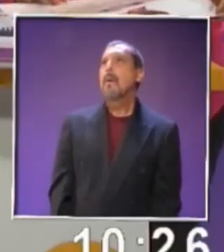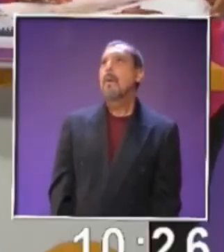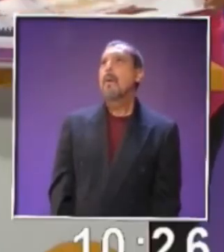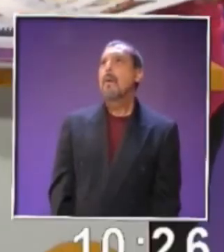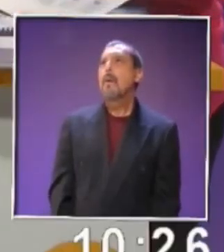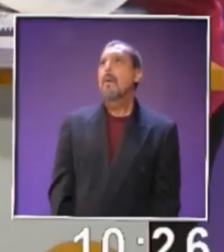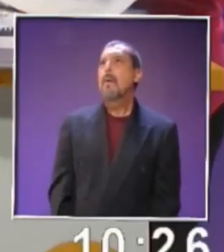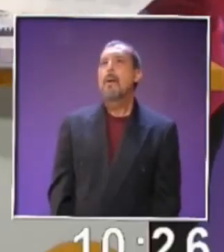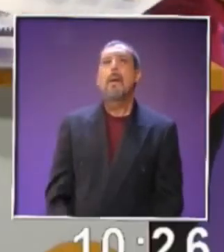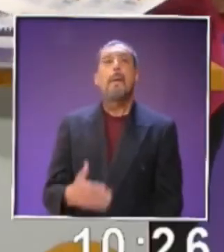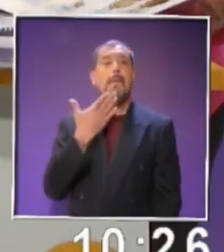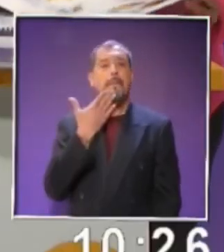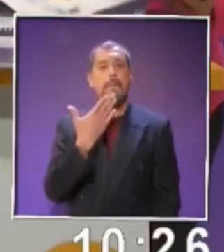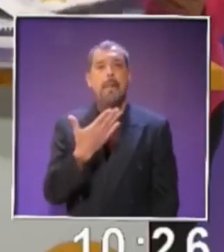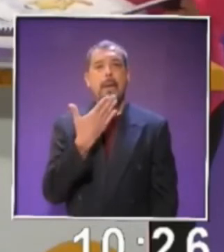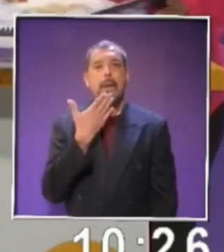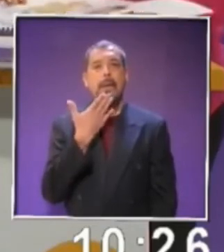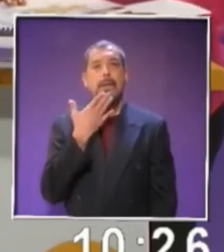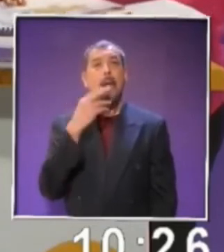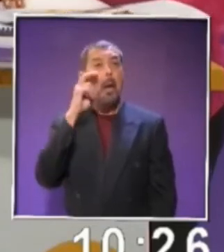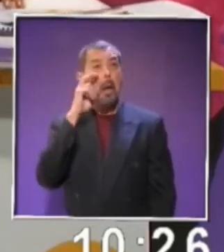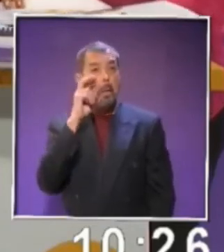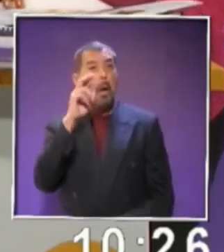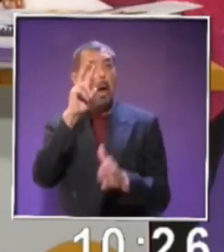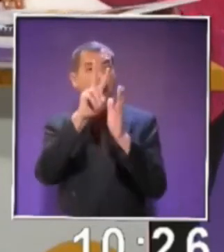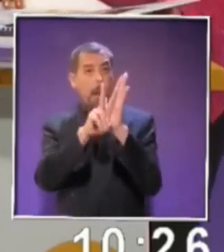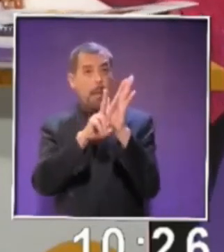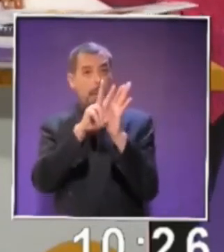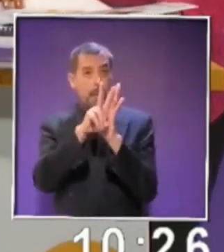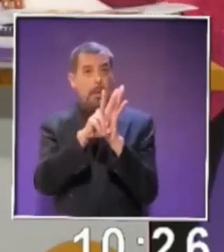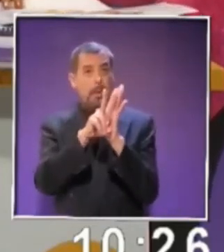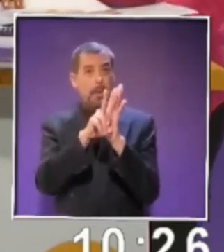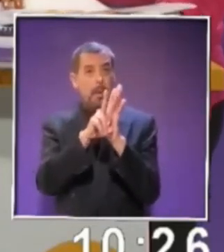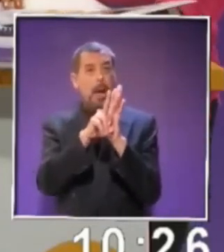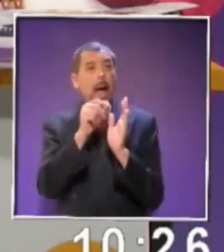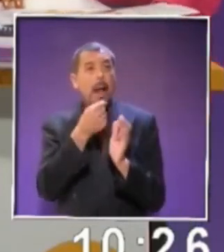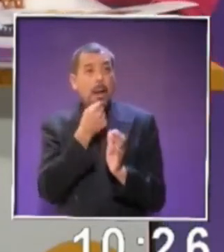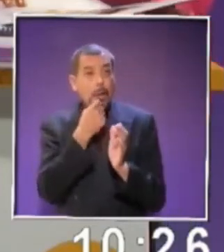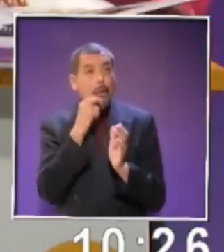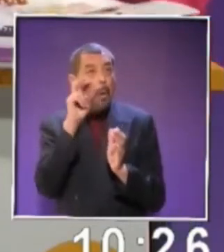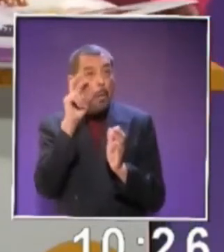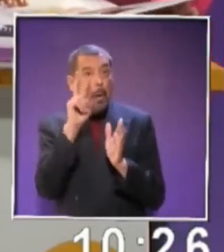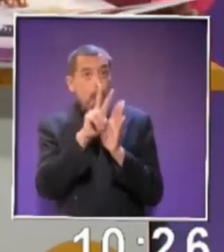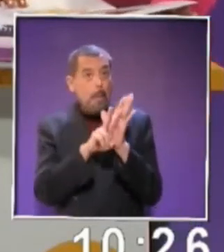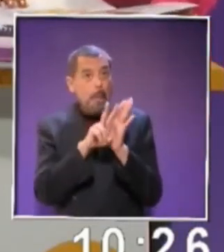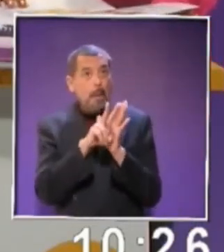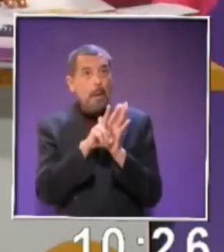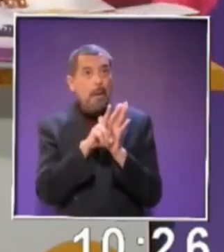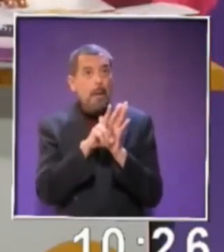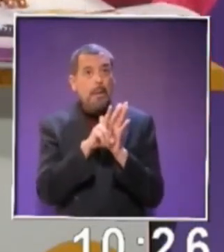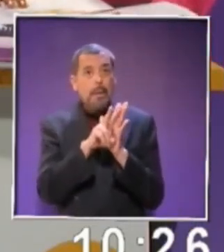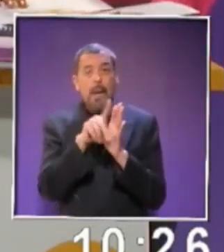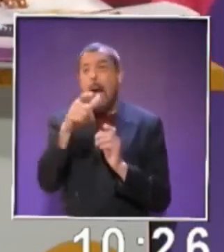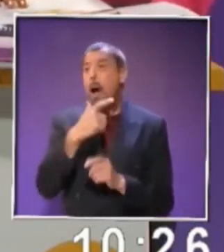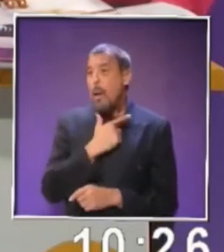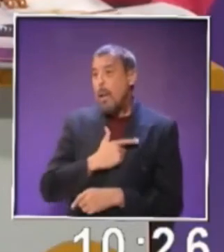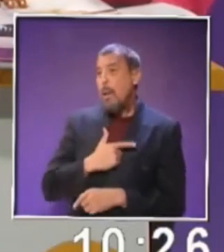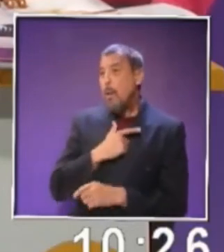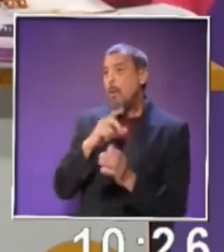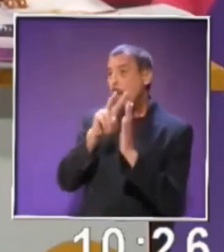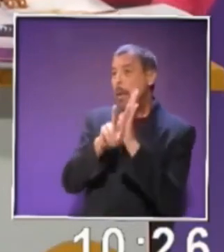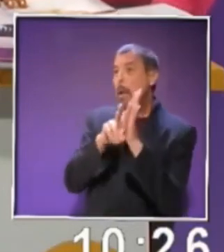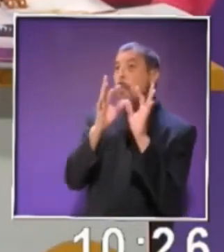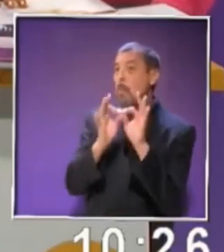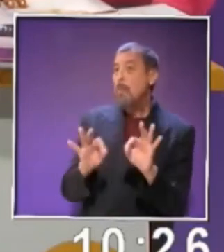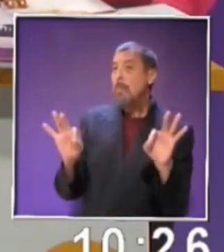Muy bien. ¿Qué les pareció el video, niños? Bueno, y todos ustedes, ¿qué les pareció el video? Muy